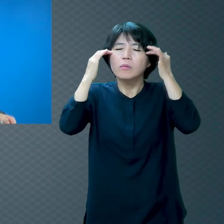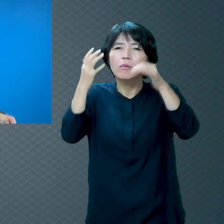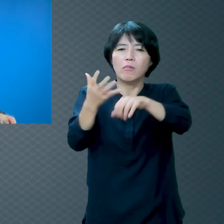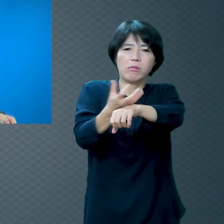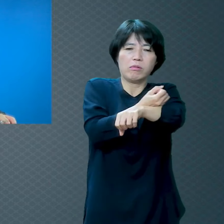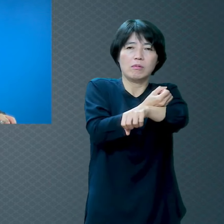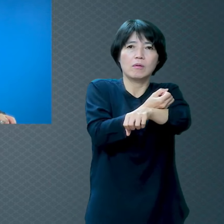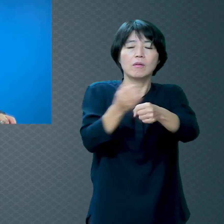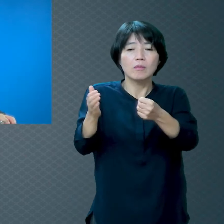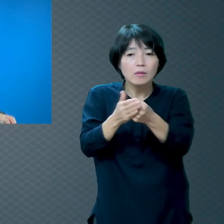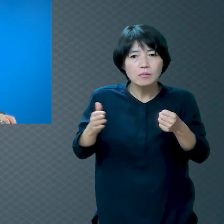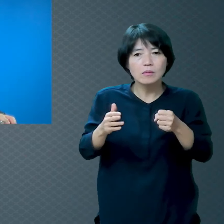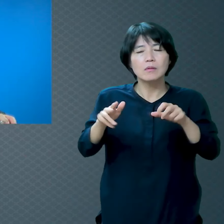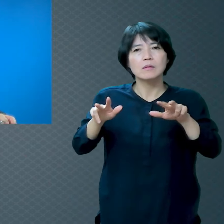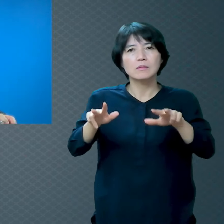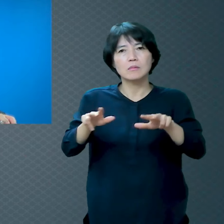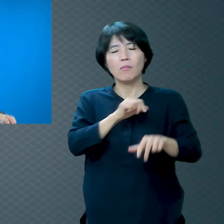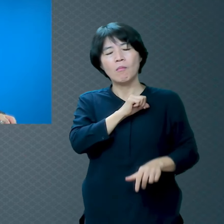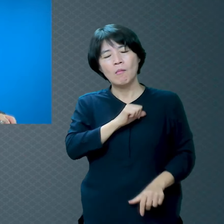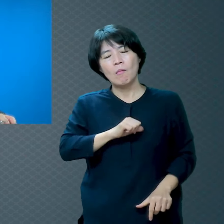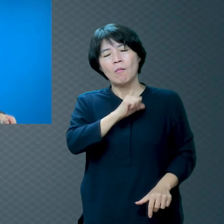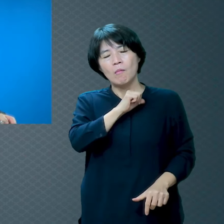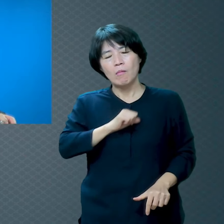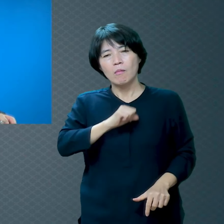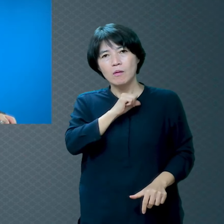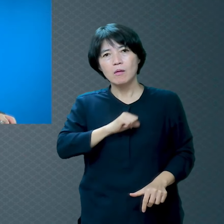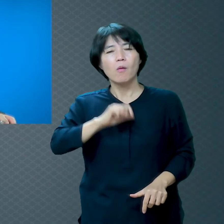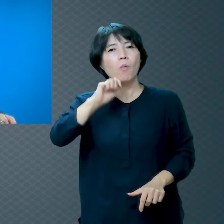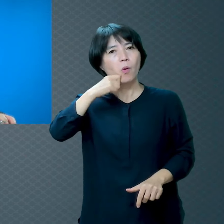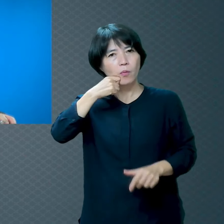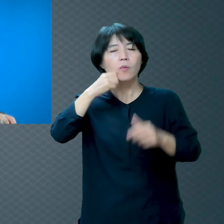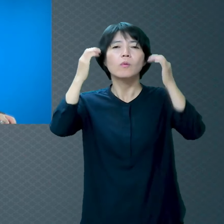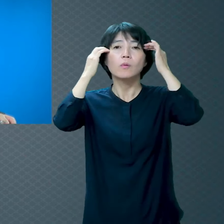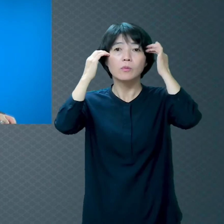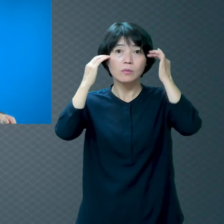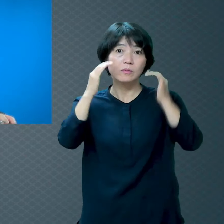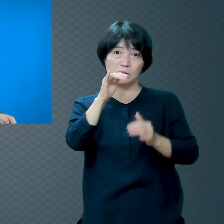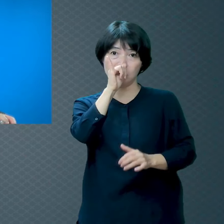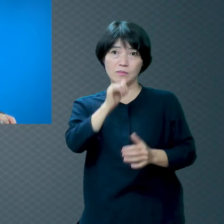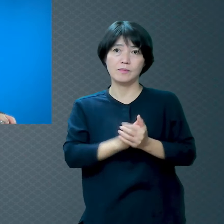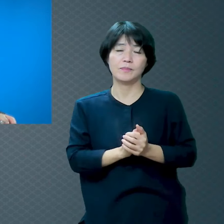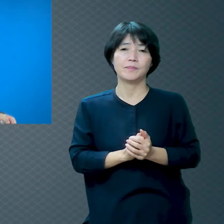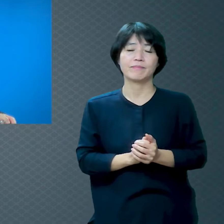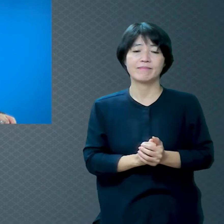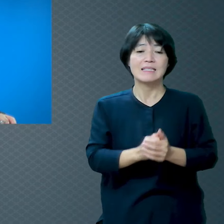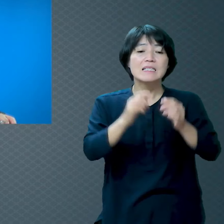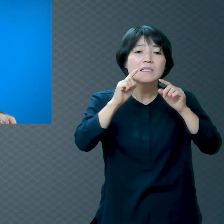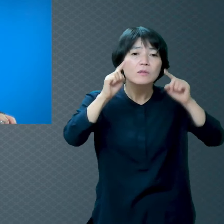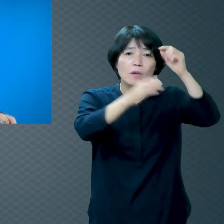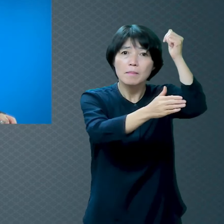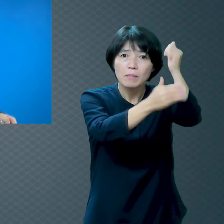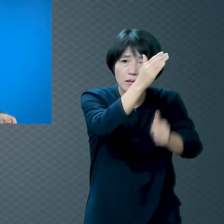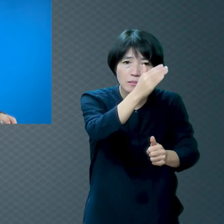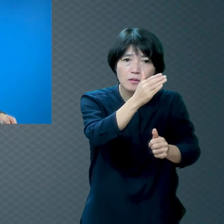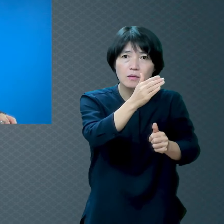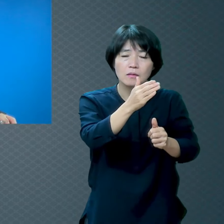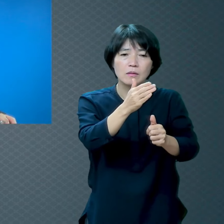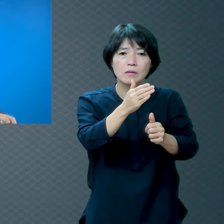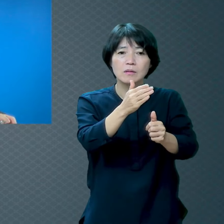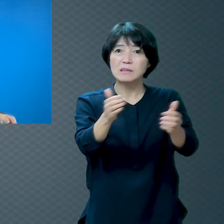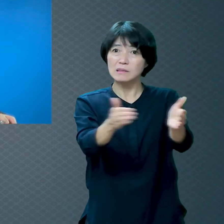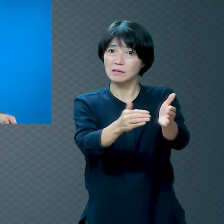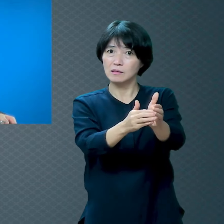이 세상에 그런 고통이 있어요 지옥 어떻게 생각하세요? 그냥 죽으면 끝이라고요? 에이